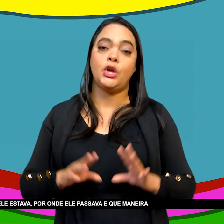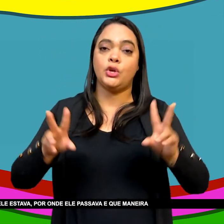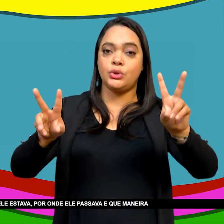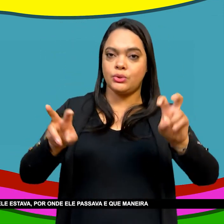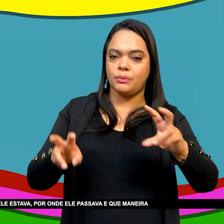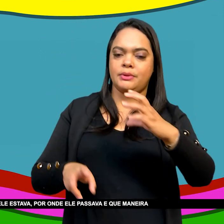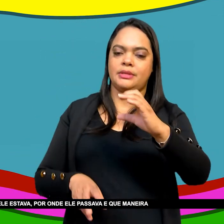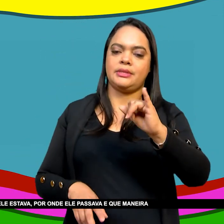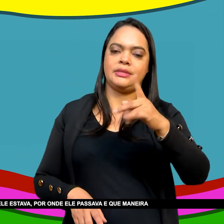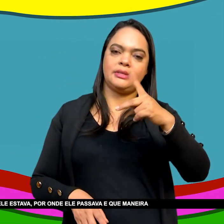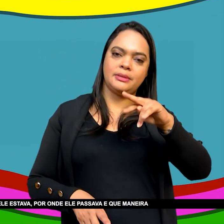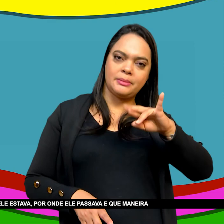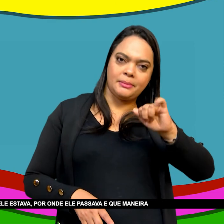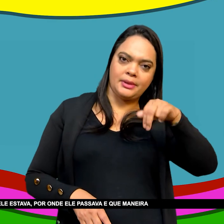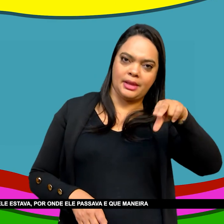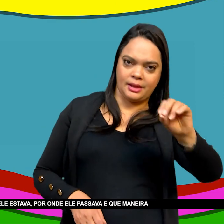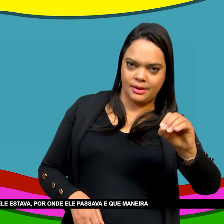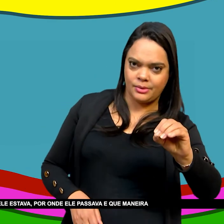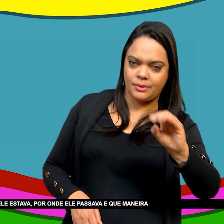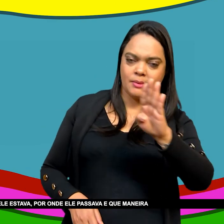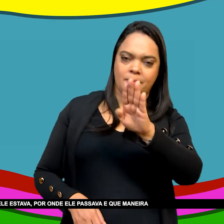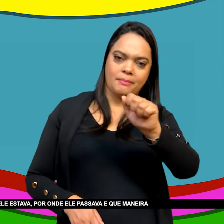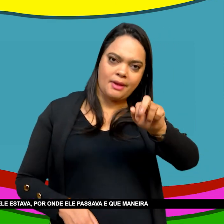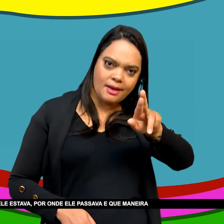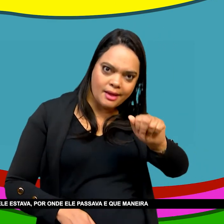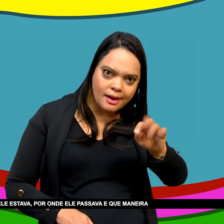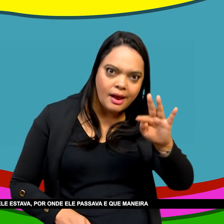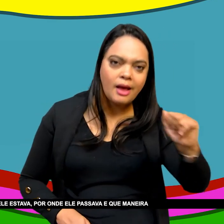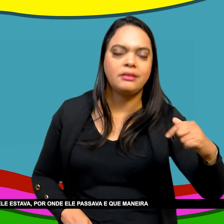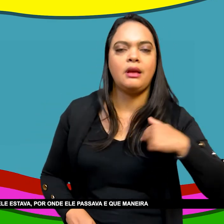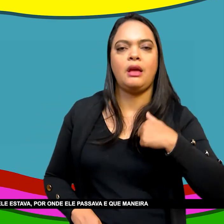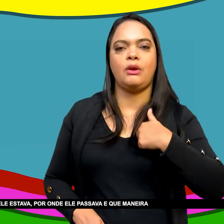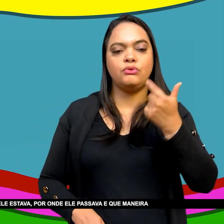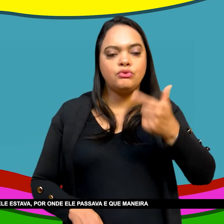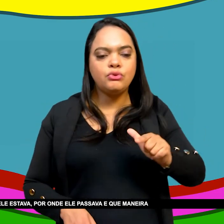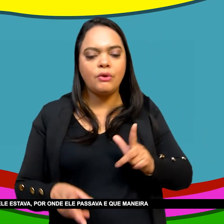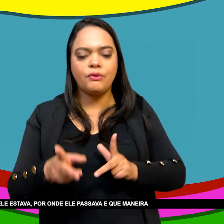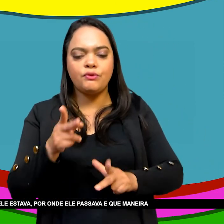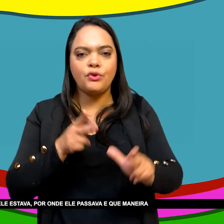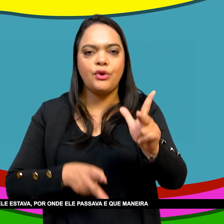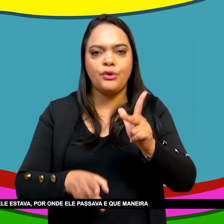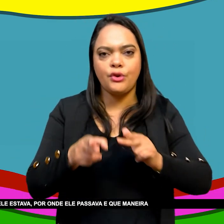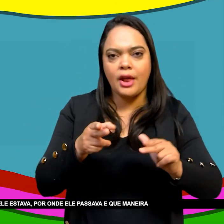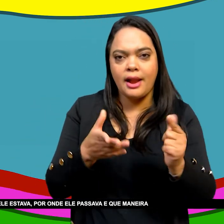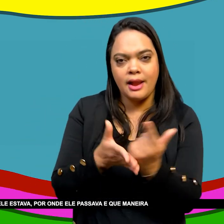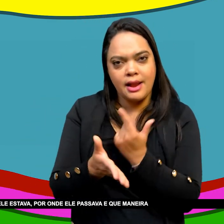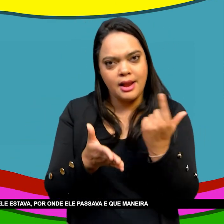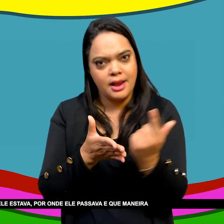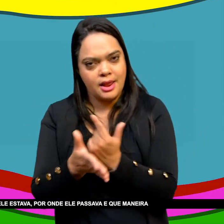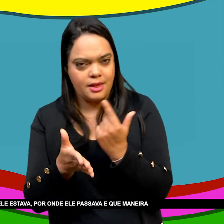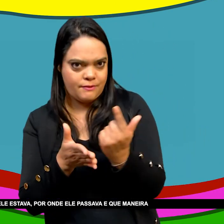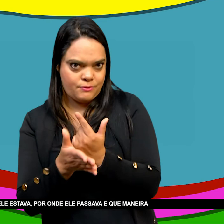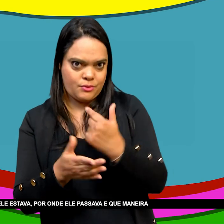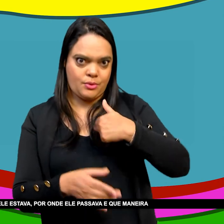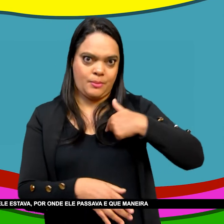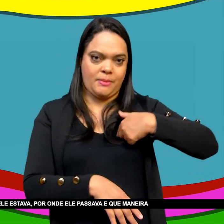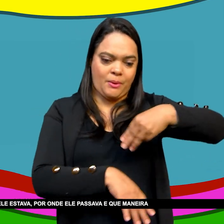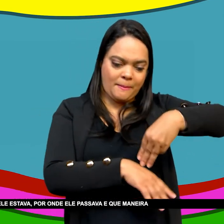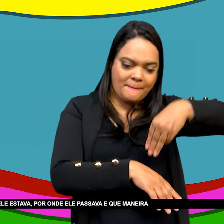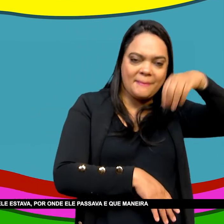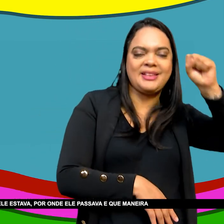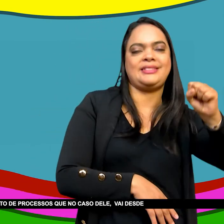coloco Todas essas Questões Na medida Por onde ele estava Por onde ele passava